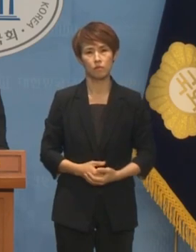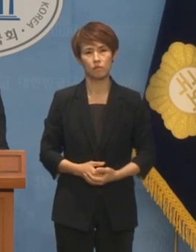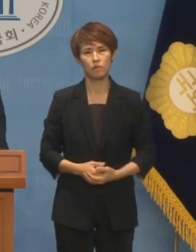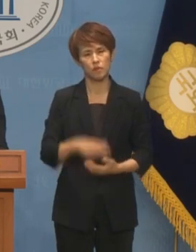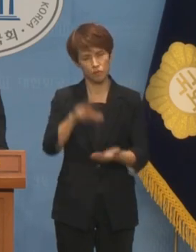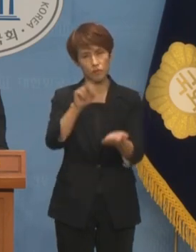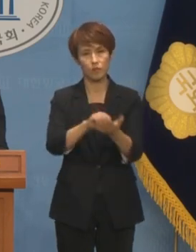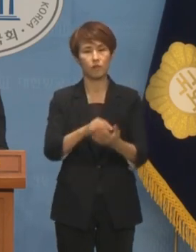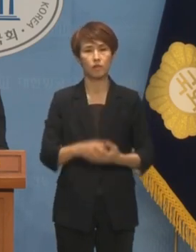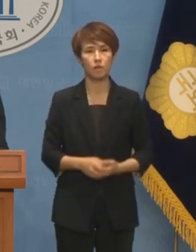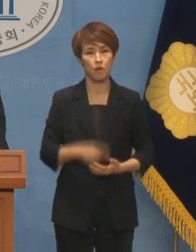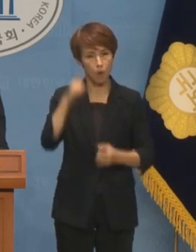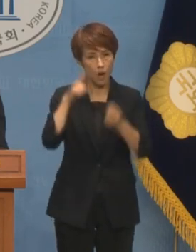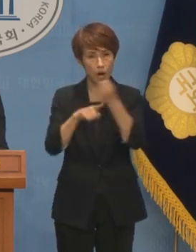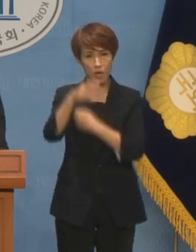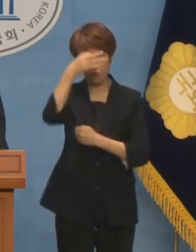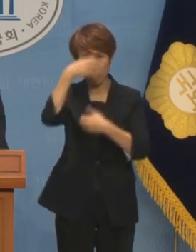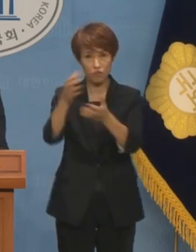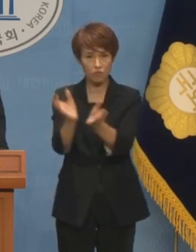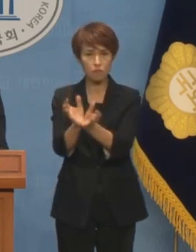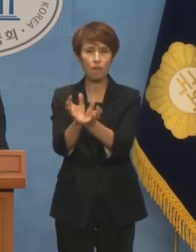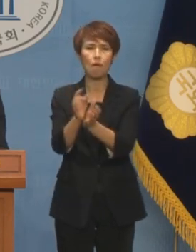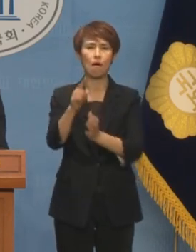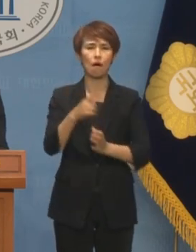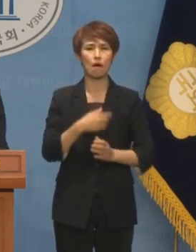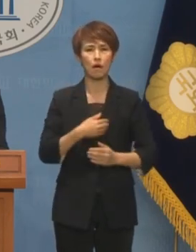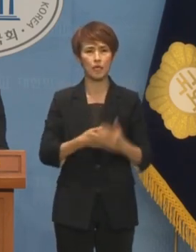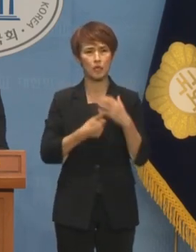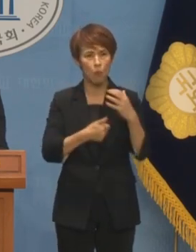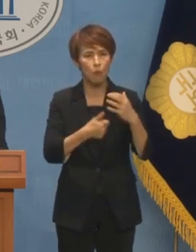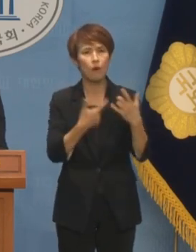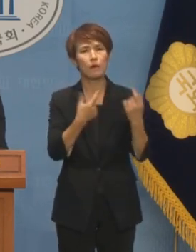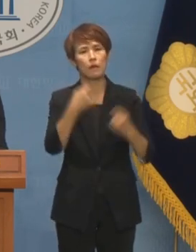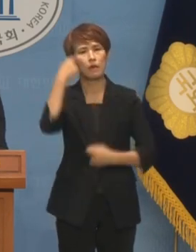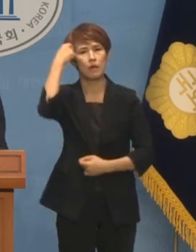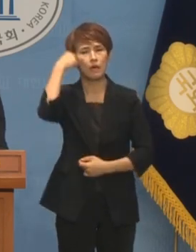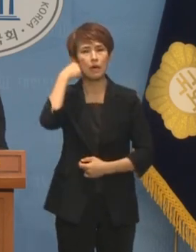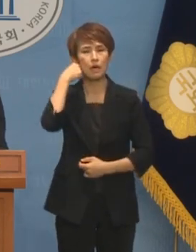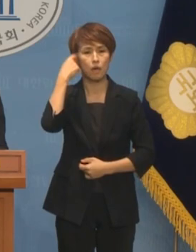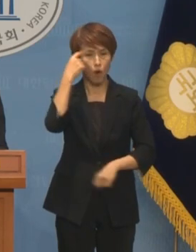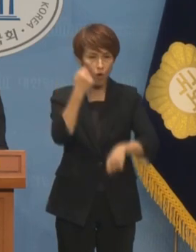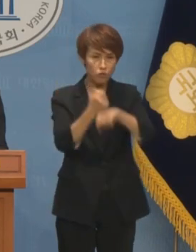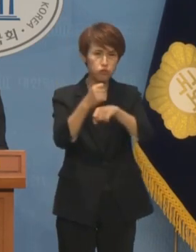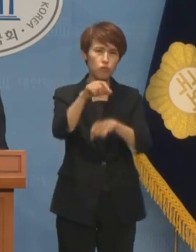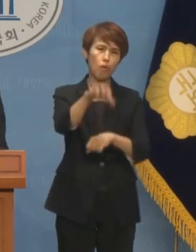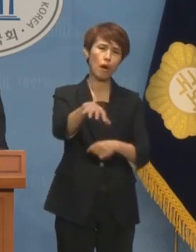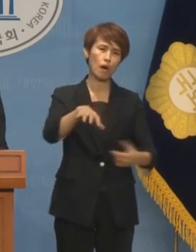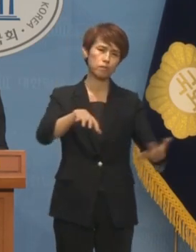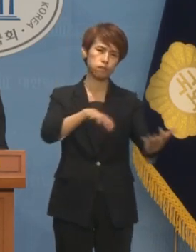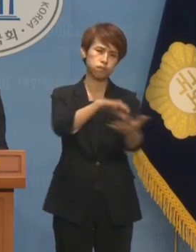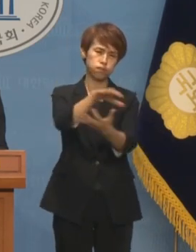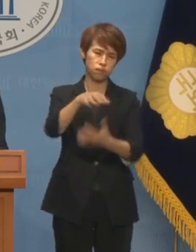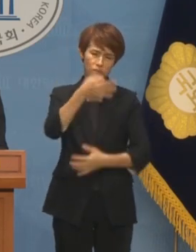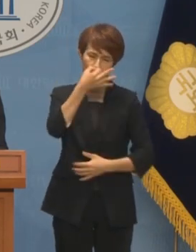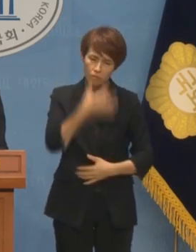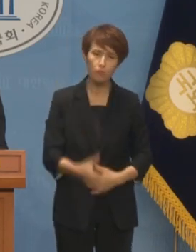과학기술계는 카르텔이라 모욕당하고 연구현장은 쑥대밭이 되었습니다.